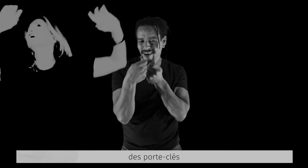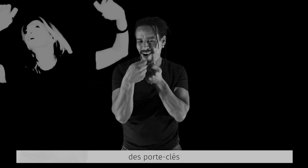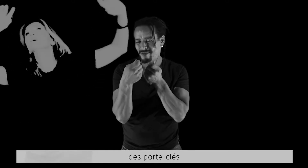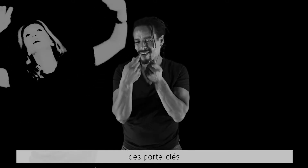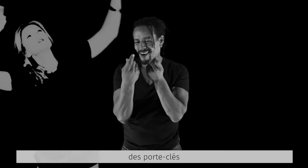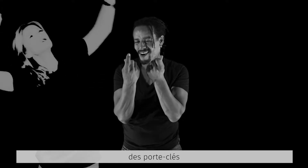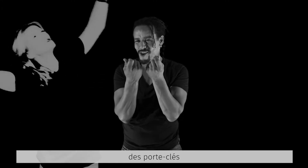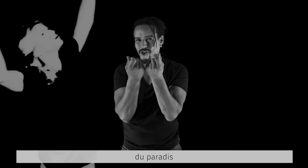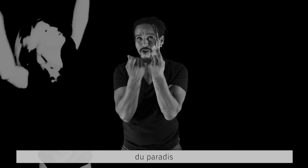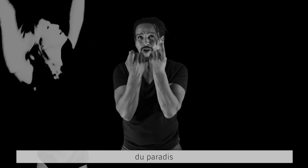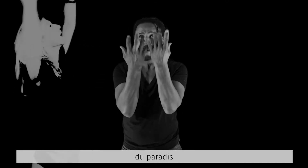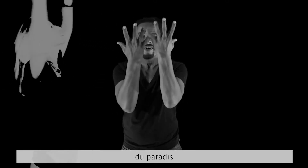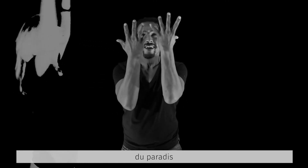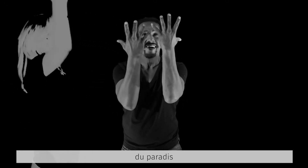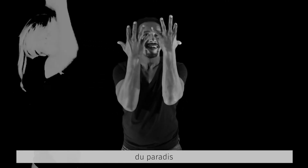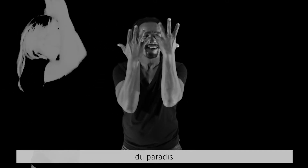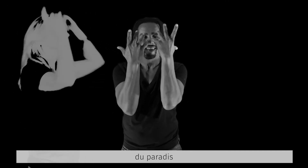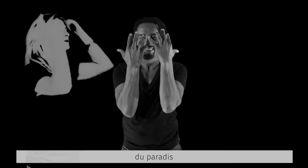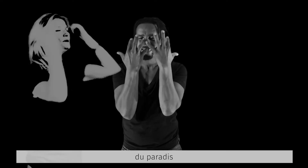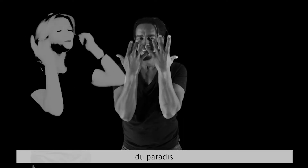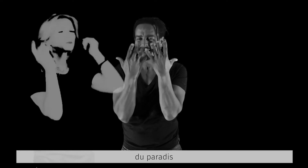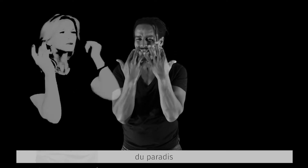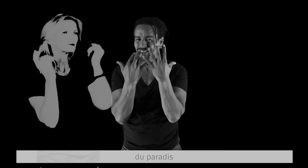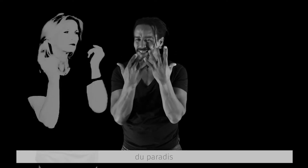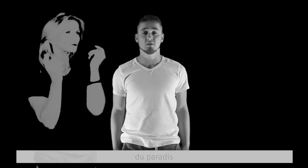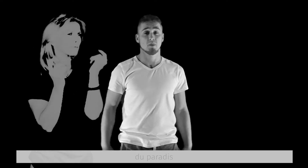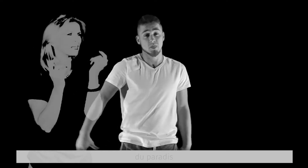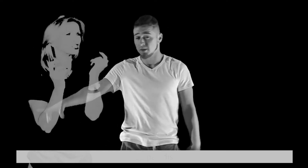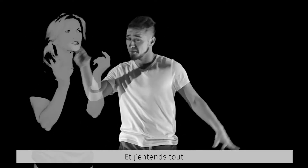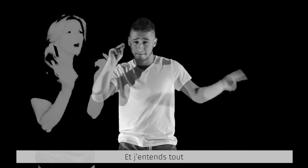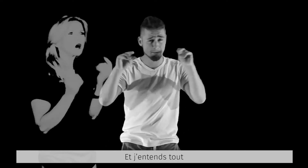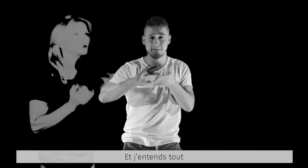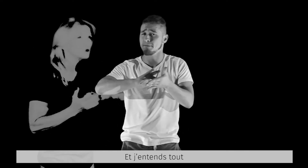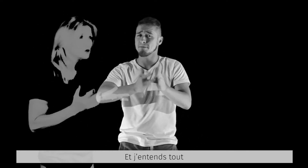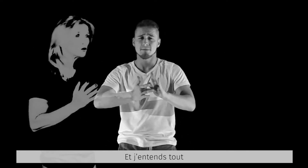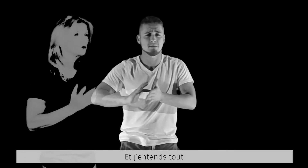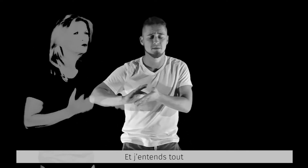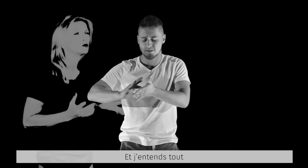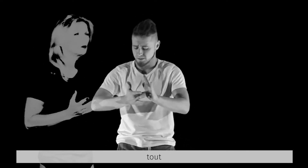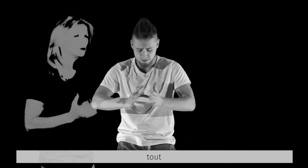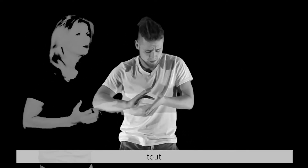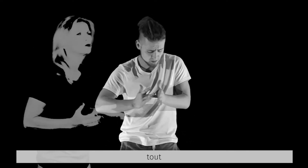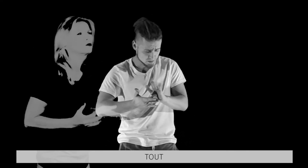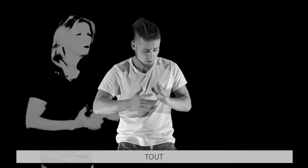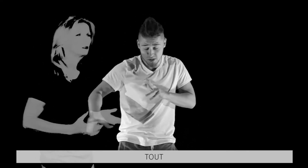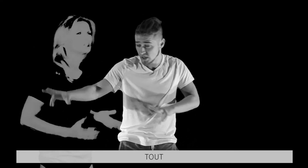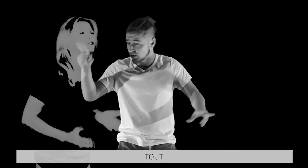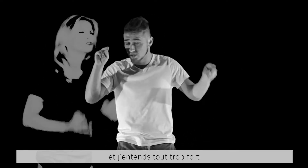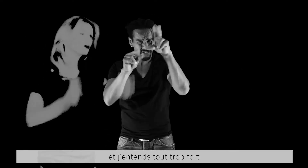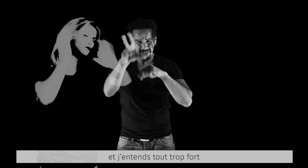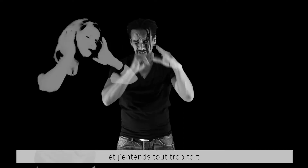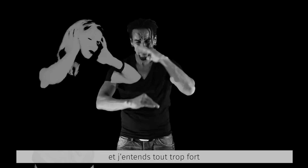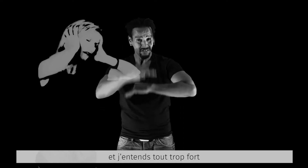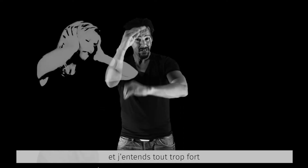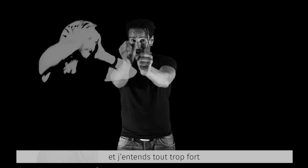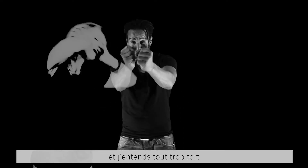Du paradis Et j'entends tout, tout, tout Et j